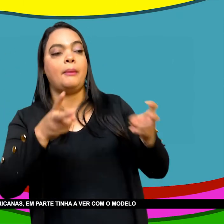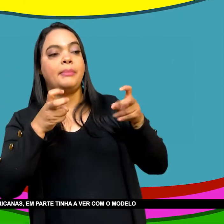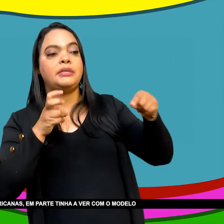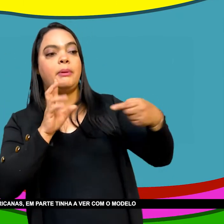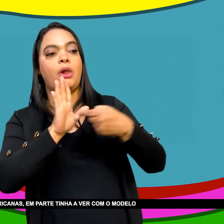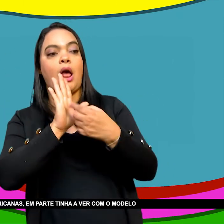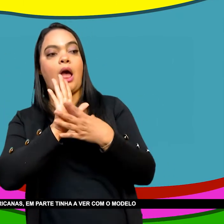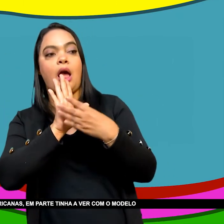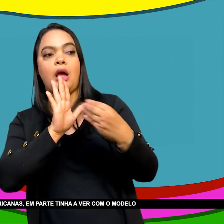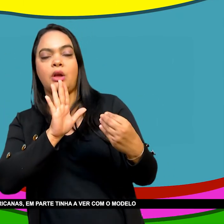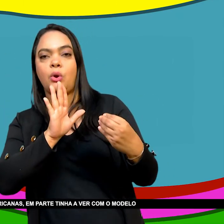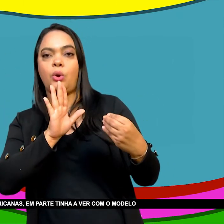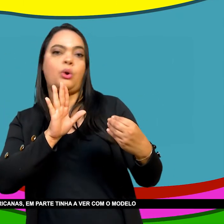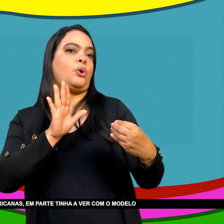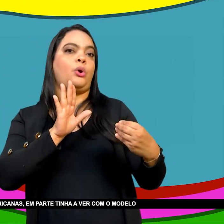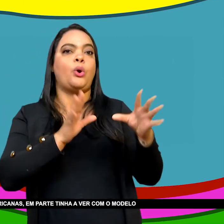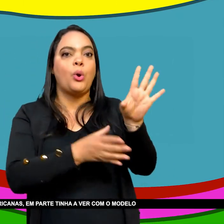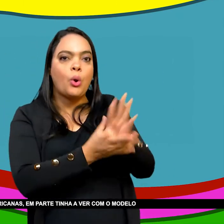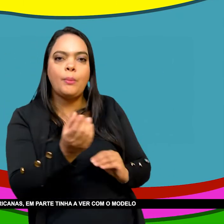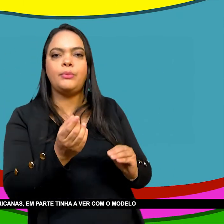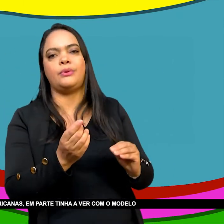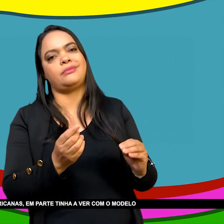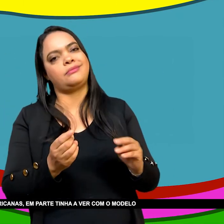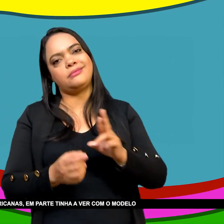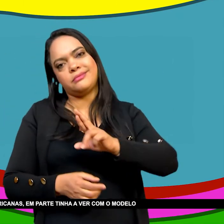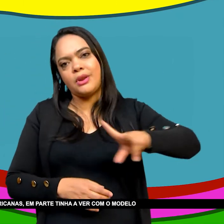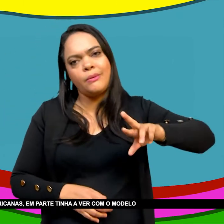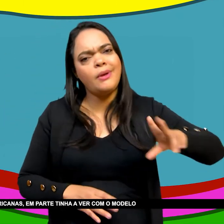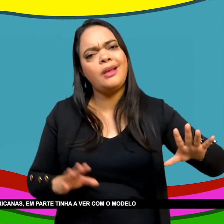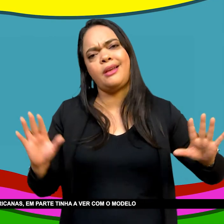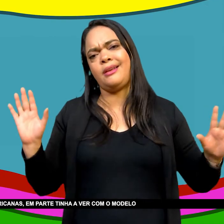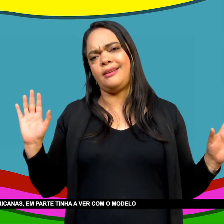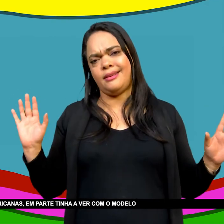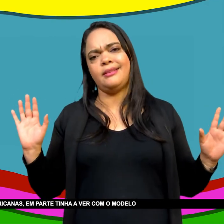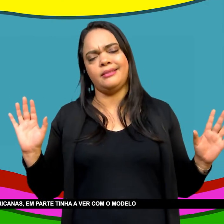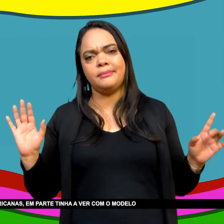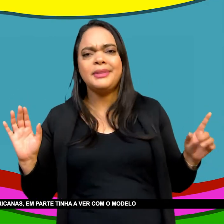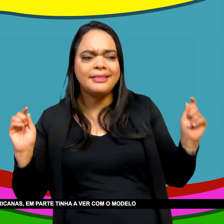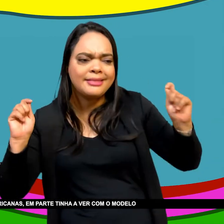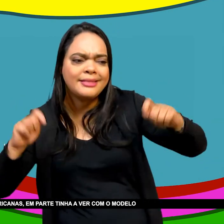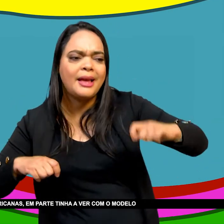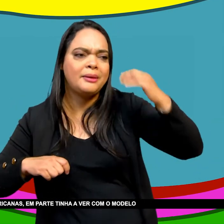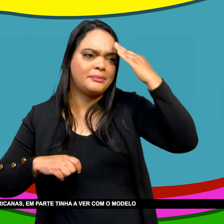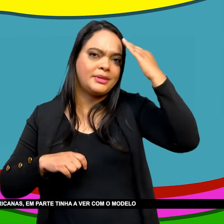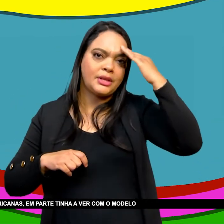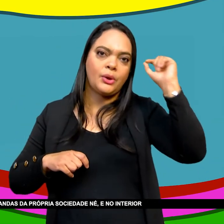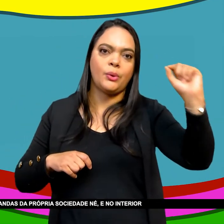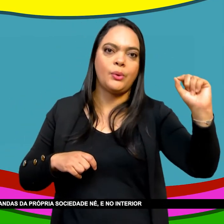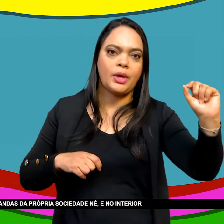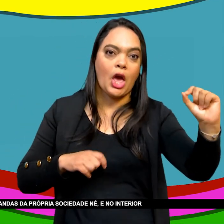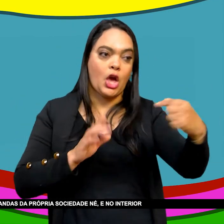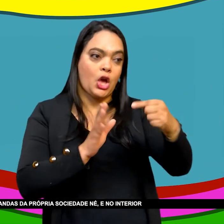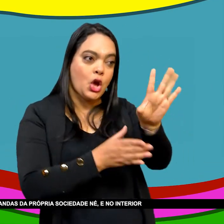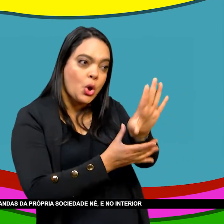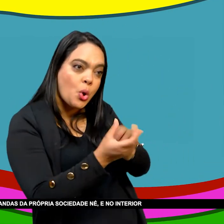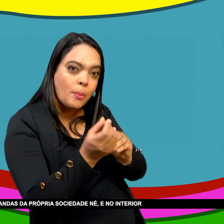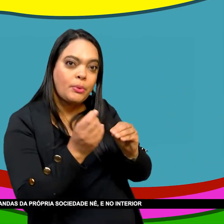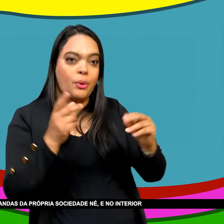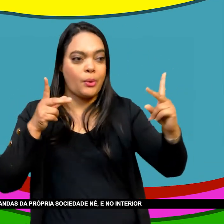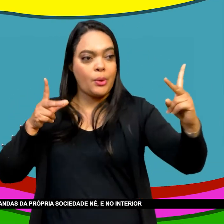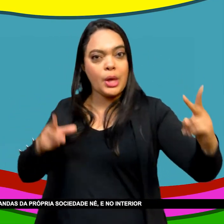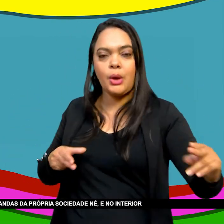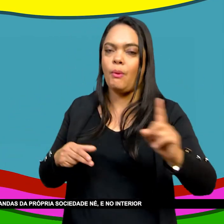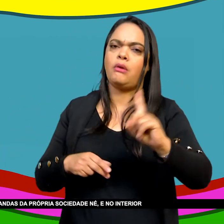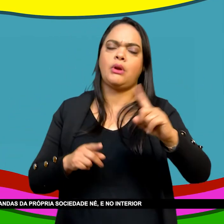-americanas Em parte Tinha a ver com O modelo norte-americano